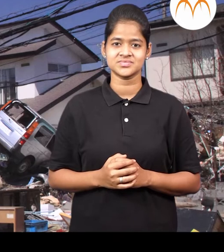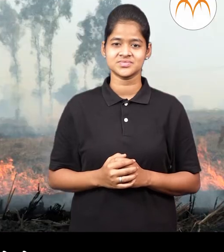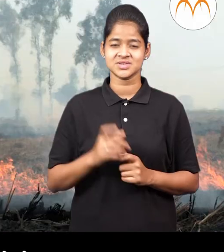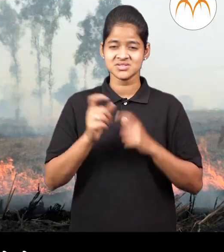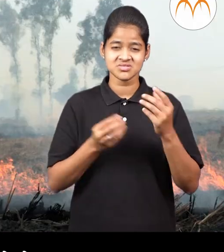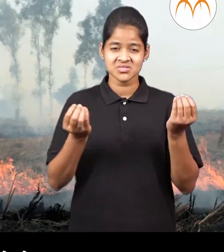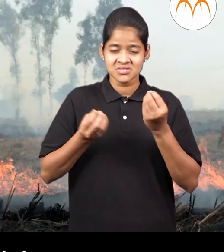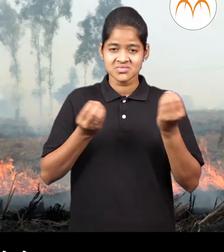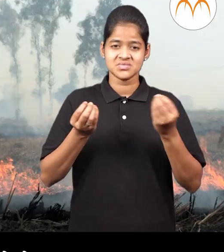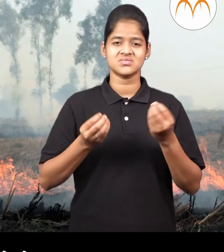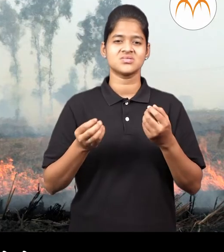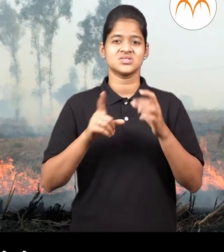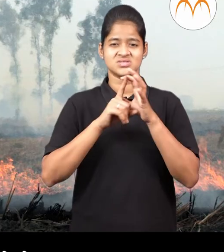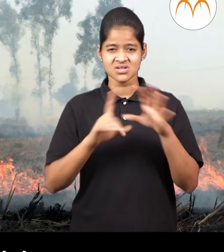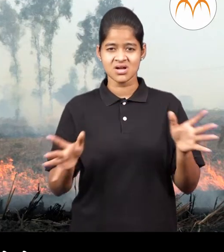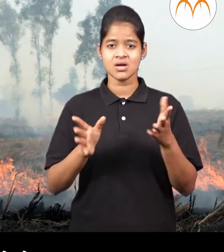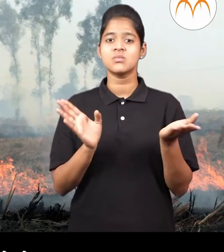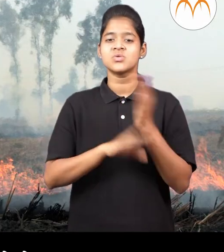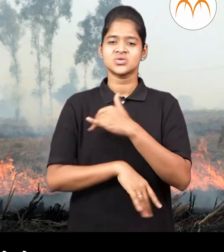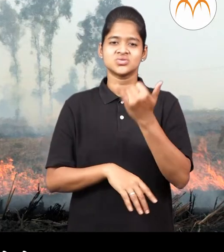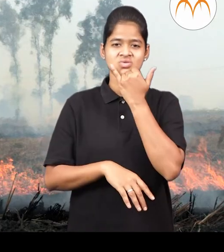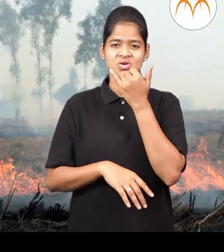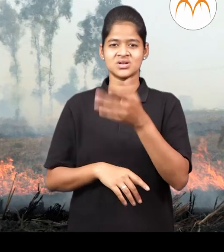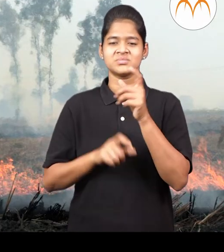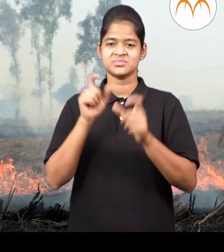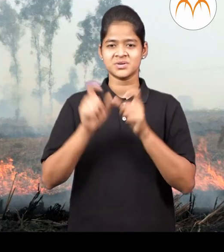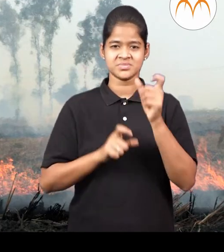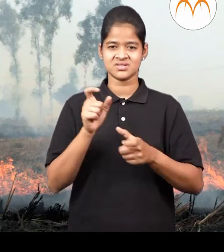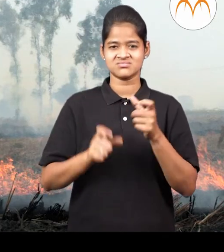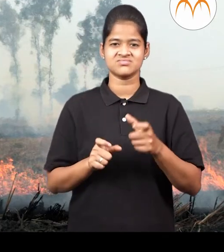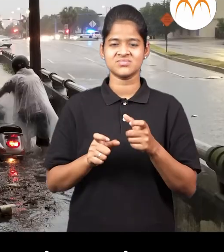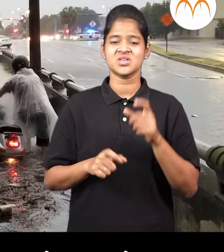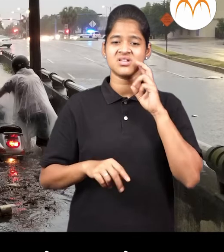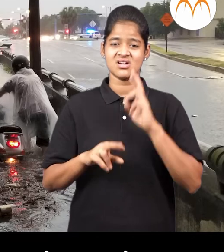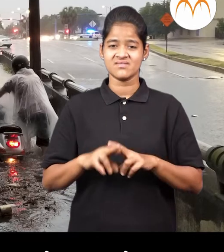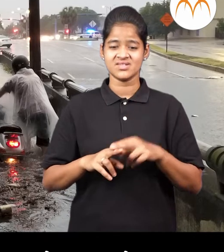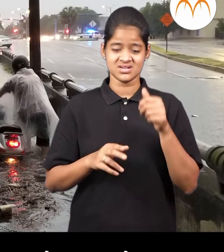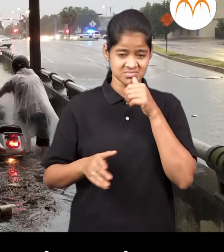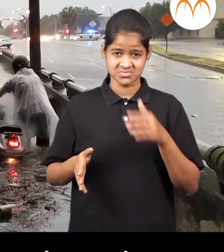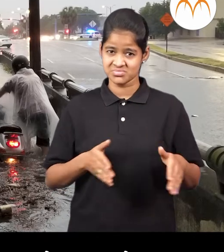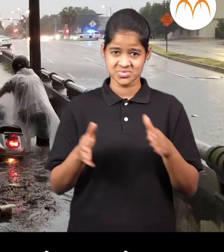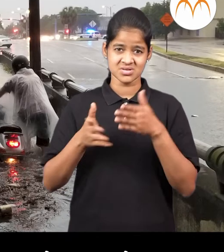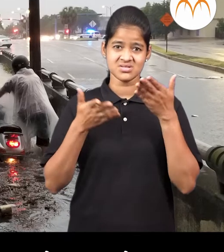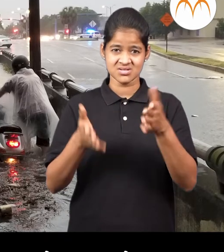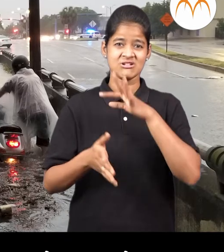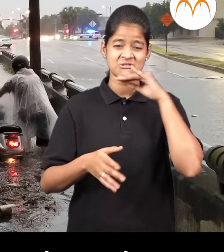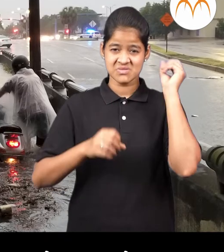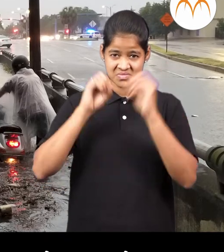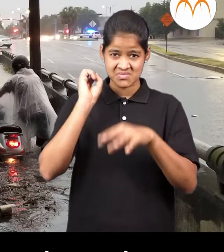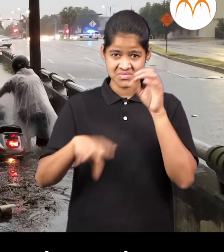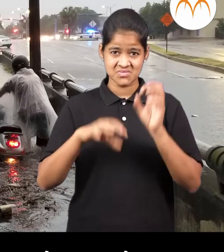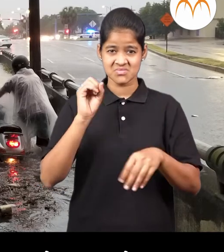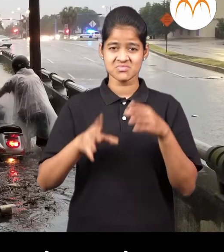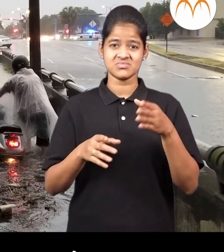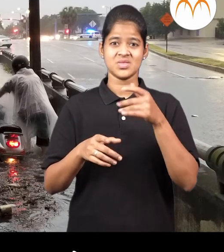काही आपत्ती मानसान मुलेतात उधारनार्थ, मानसाननी नदीत कि वहां समुदरात कच्रा